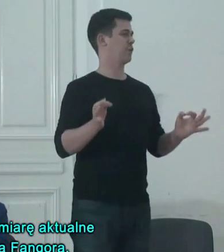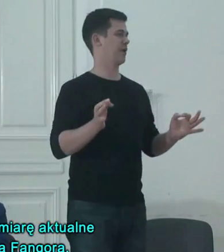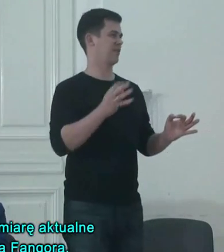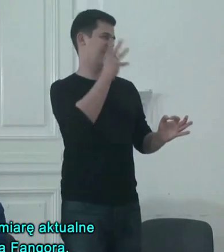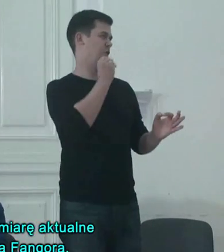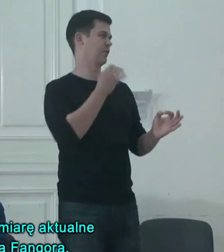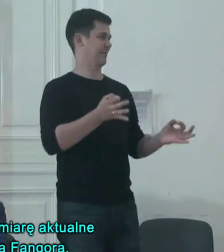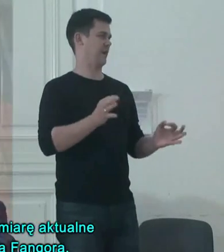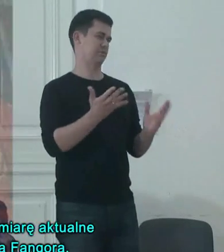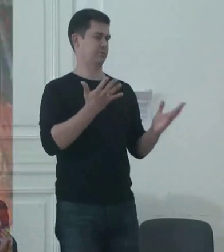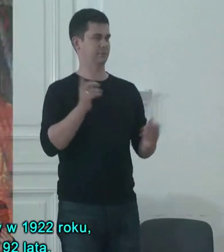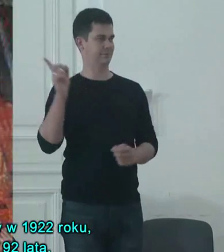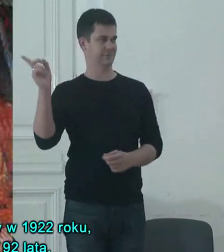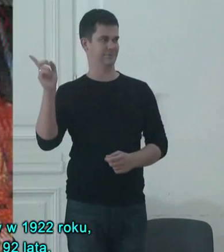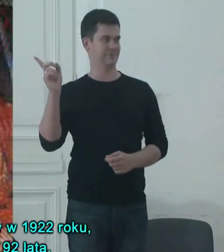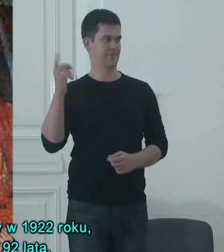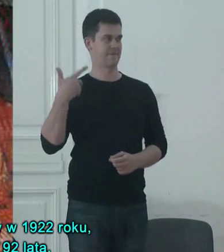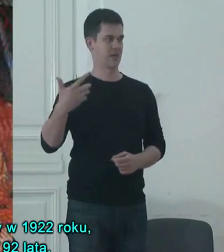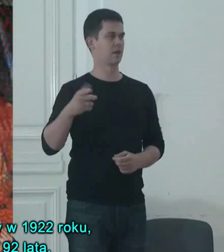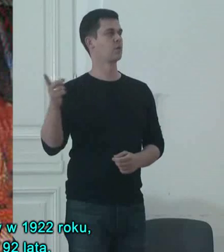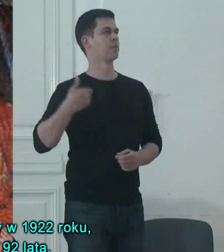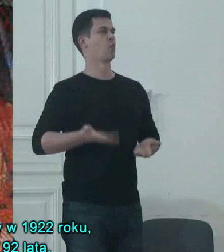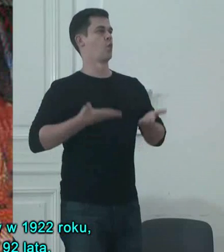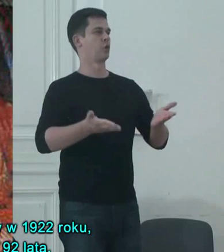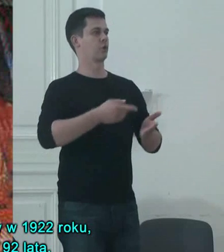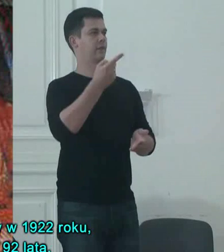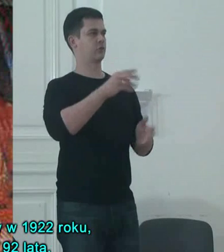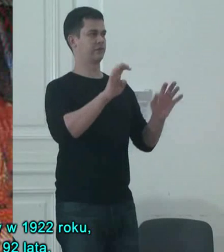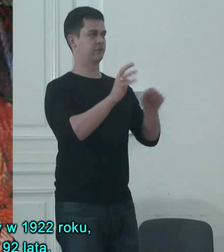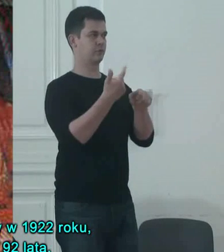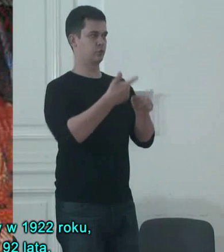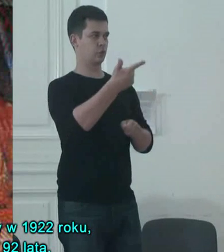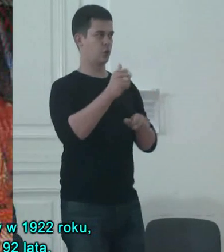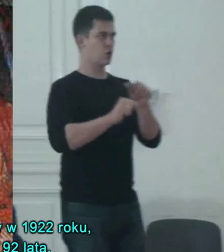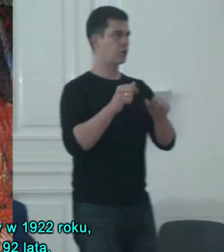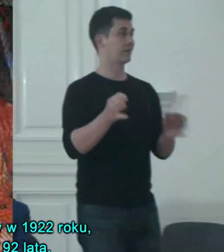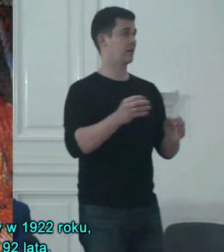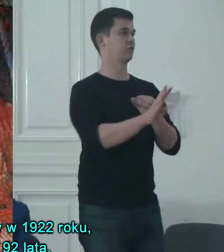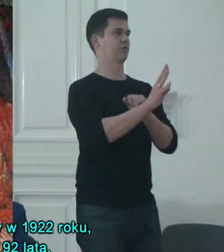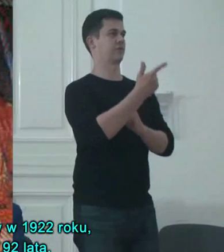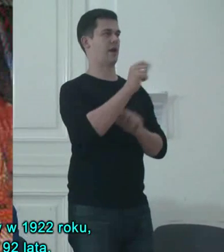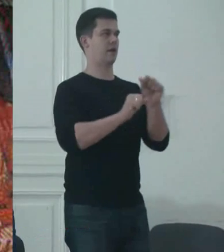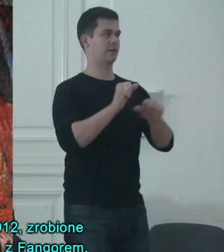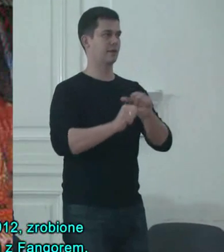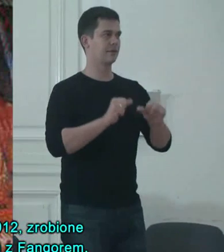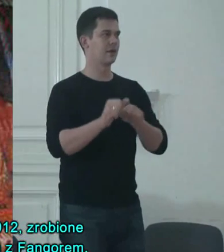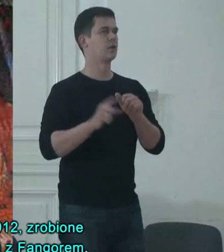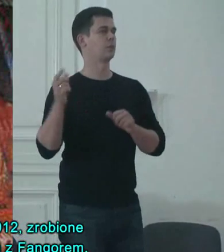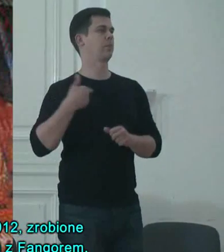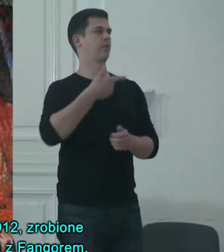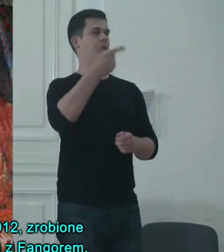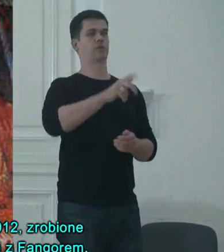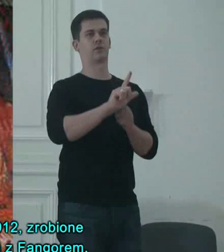Wojciecha Fangora. Fangor był urodzony w 1922 roku, czyli ma teraz 92 lata. To jest zdjęcie z